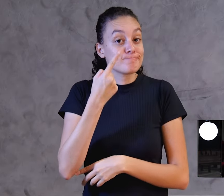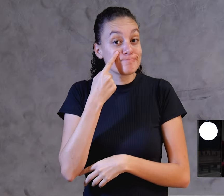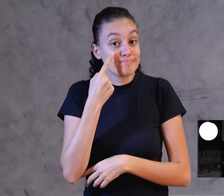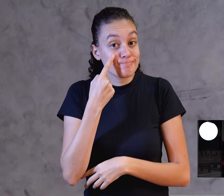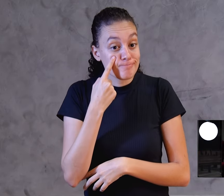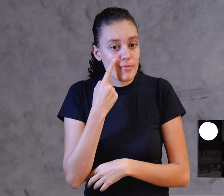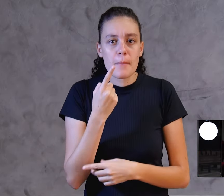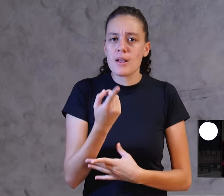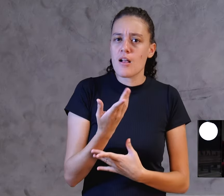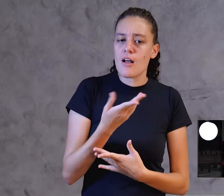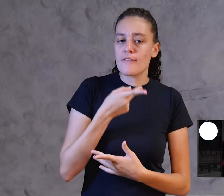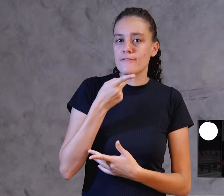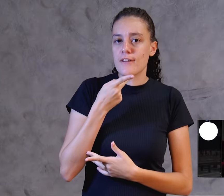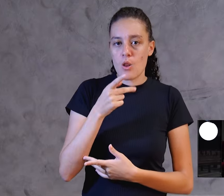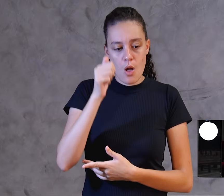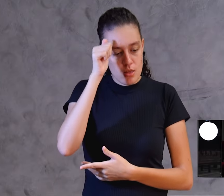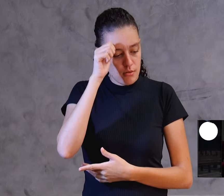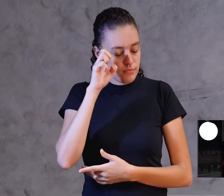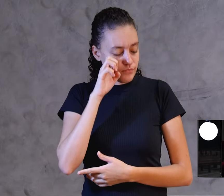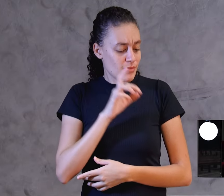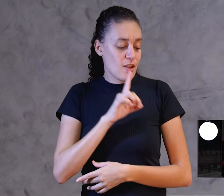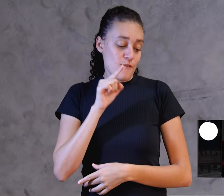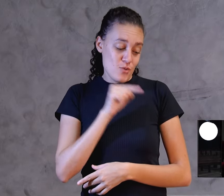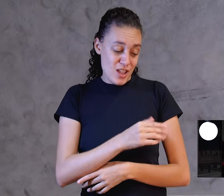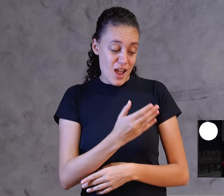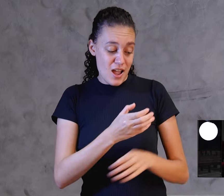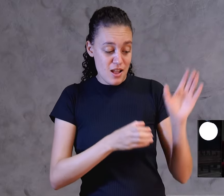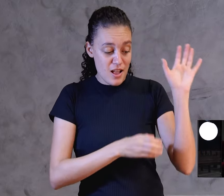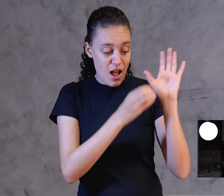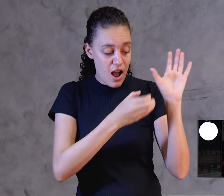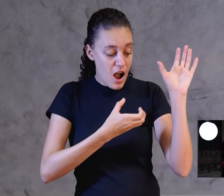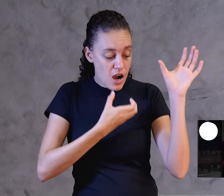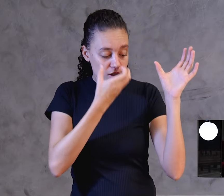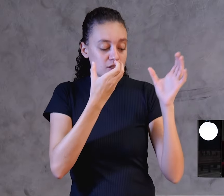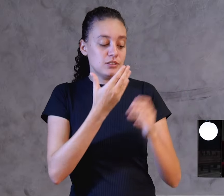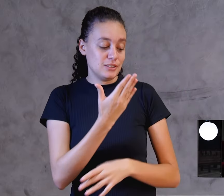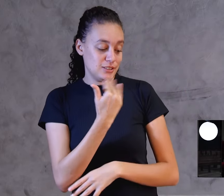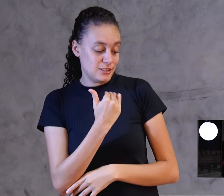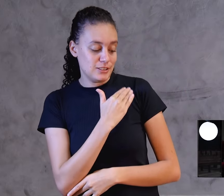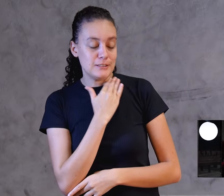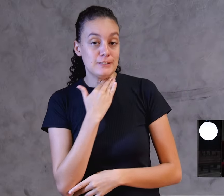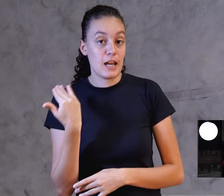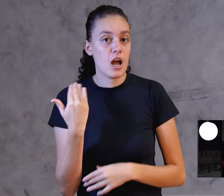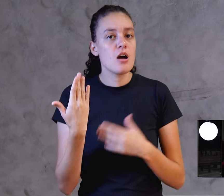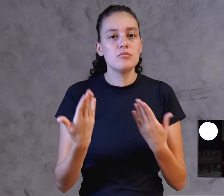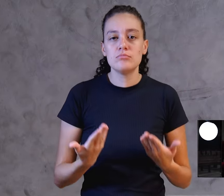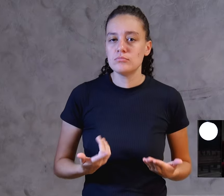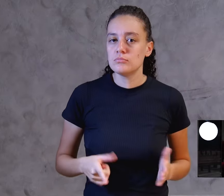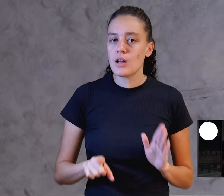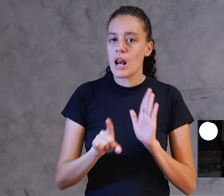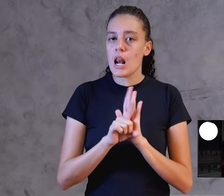ele disse, no dia que vocês comerem, vocês morrerão. Então a própria lei de Deus, a própria palavra de Deus,